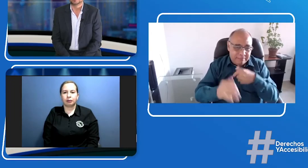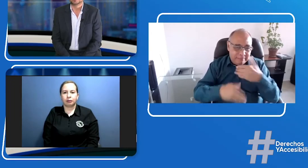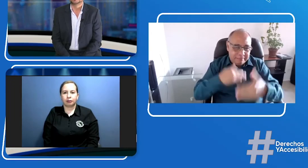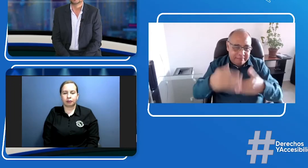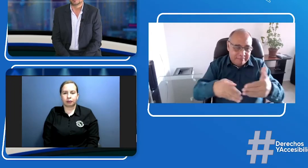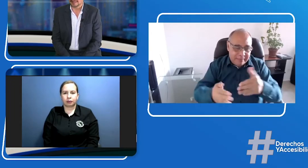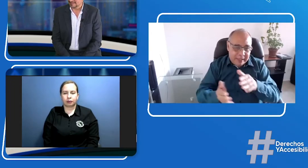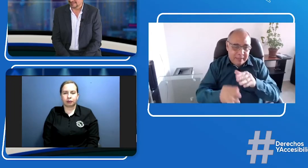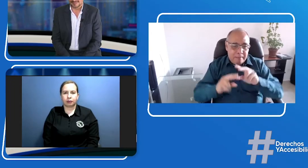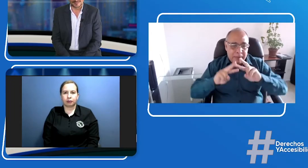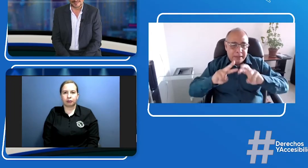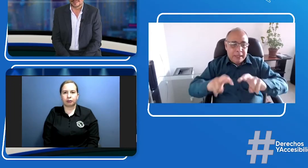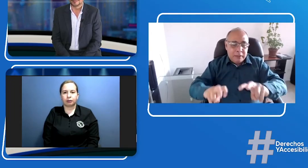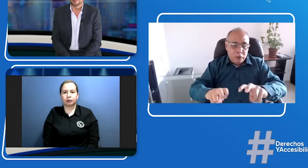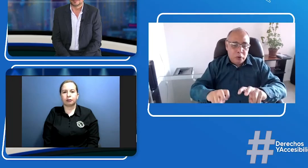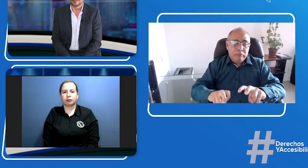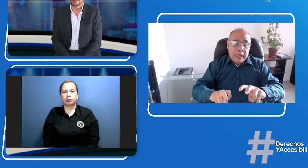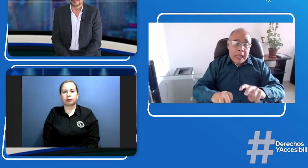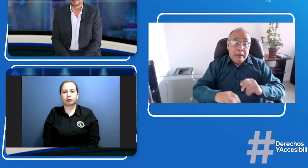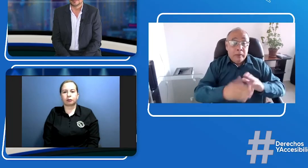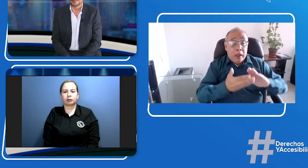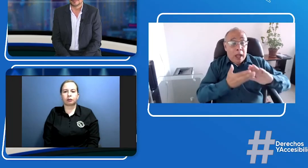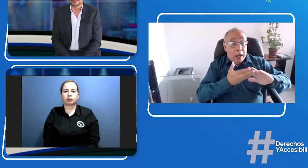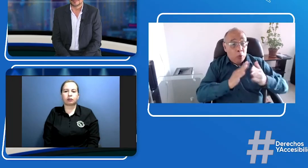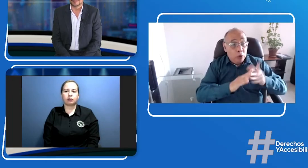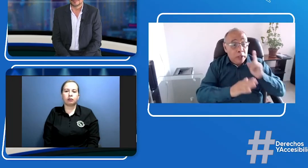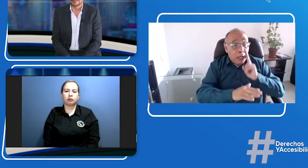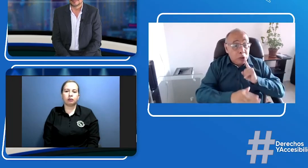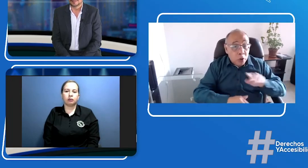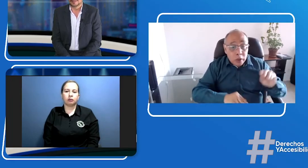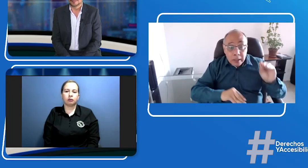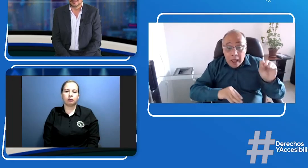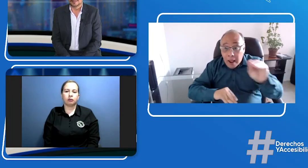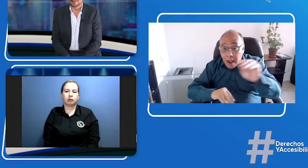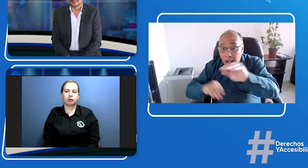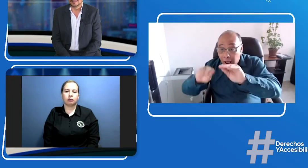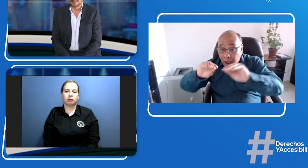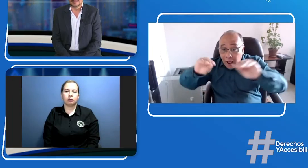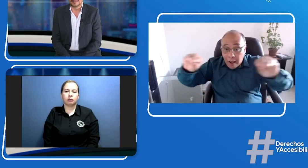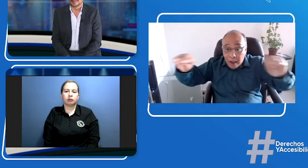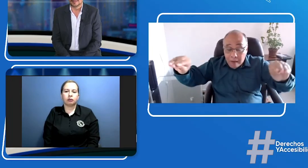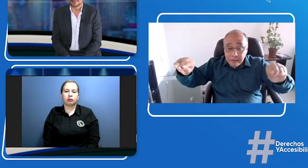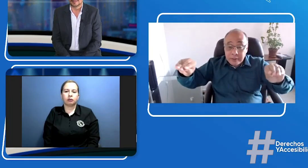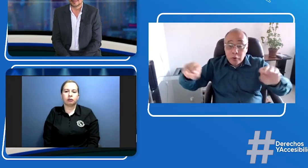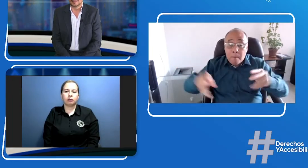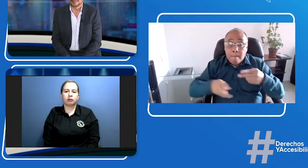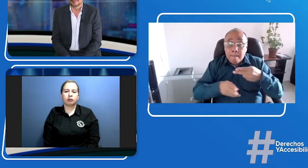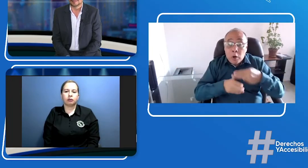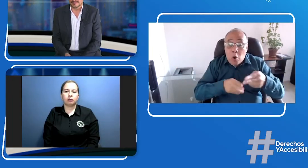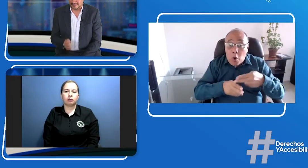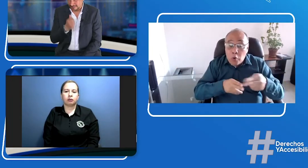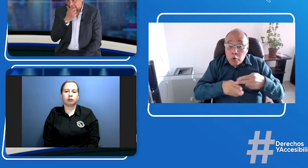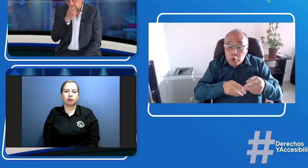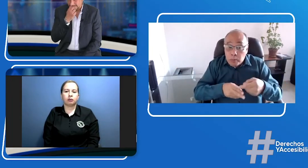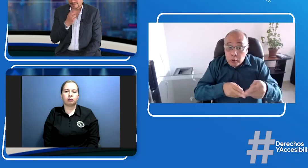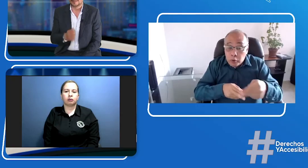otra oportunidad pudiera estar con nosotros para que nos comente un poco más acerca de esta investigación y queremos